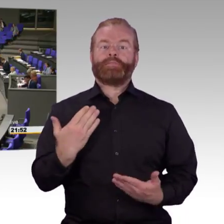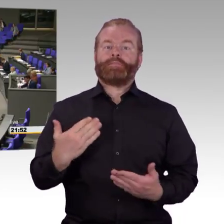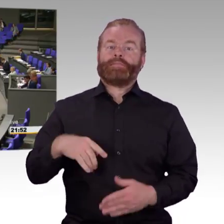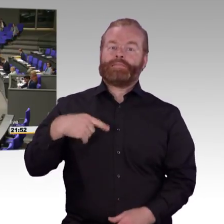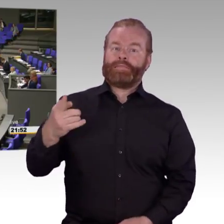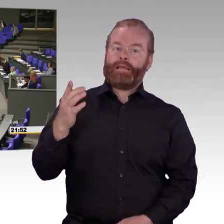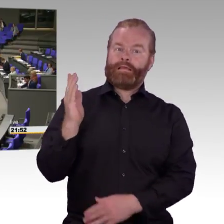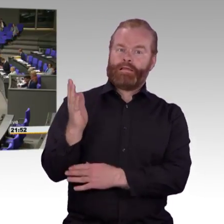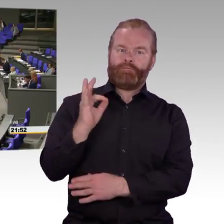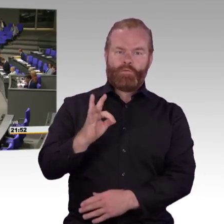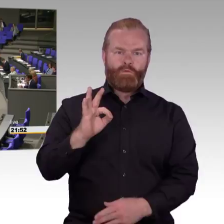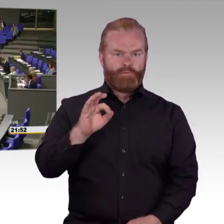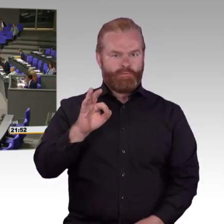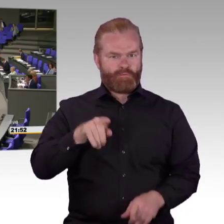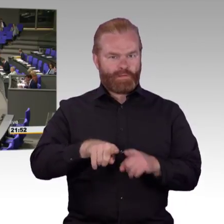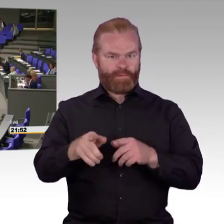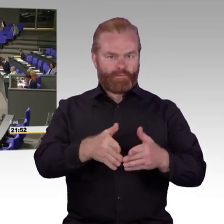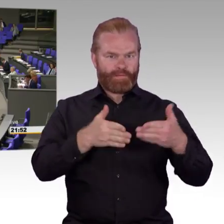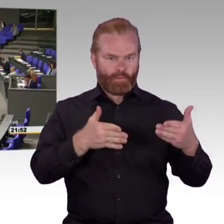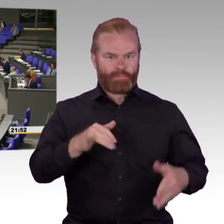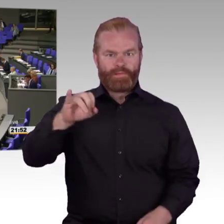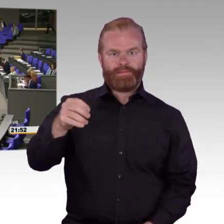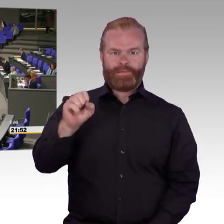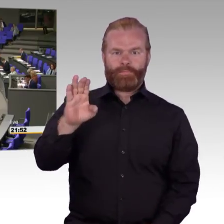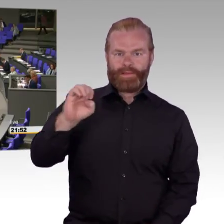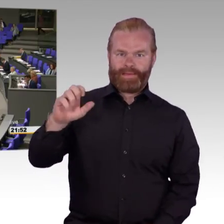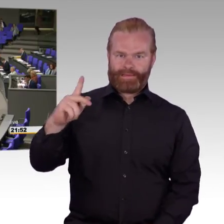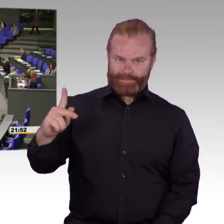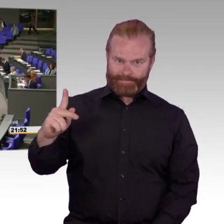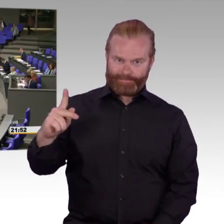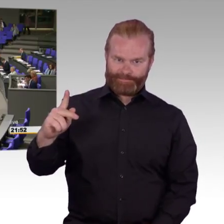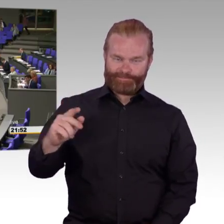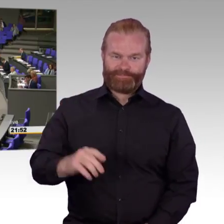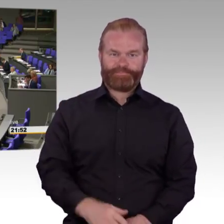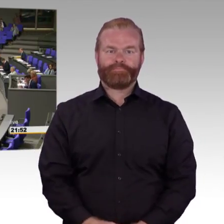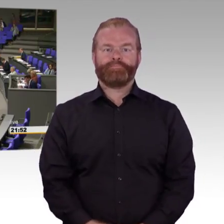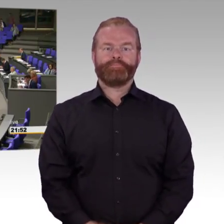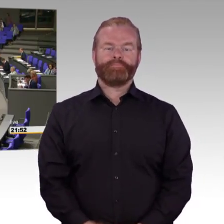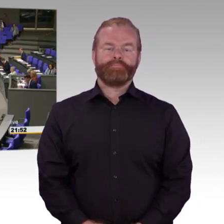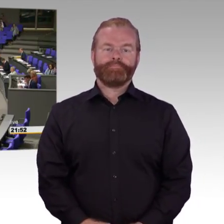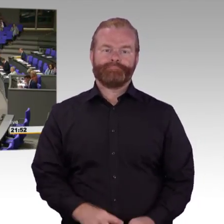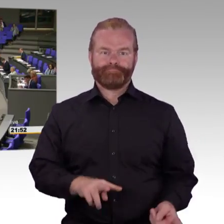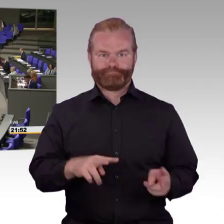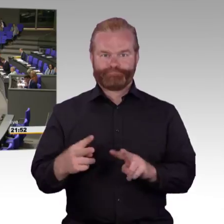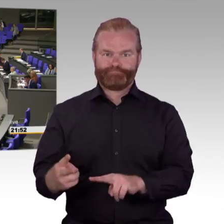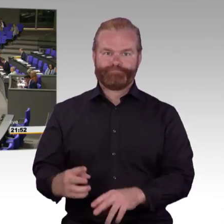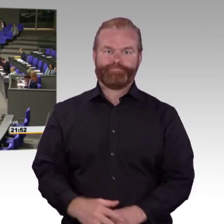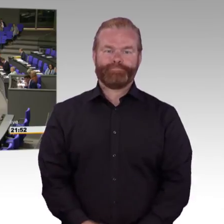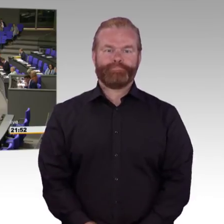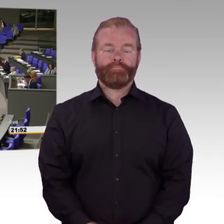unwürdigen Schnellverfahrens bei diesem Gesetz. Es geht neben relativ unstreitigen